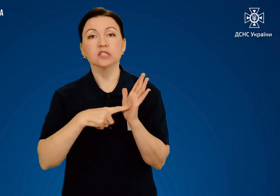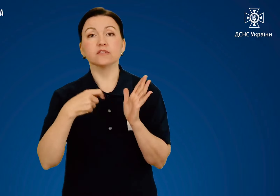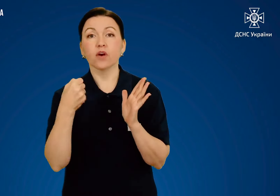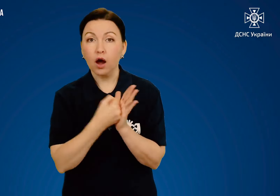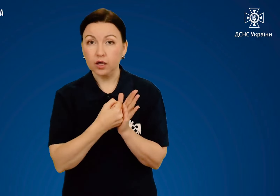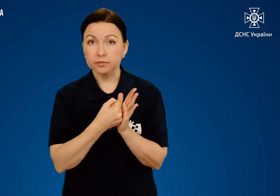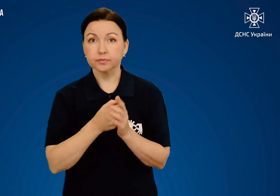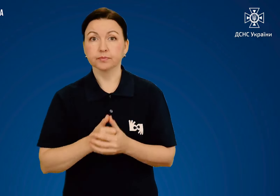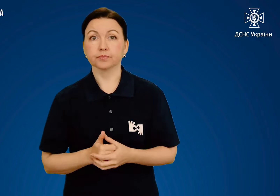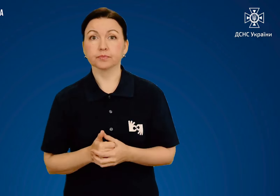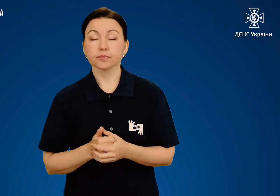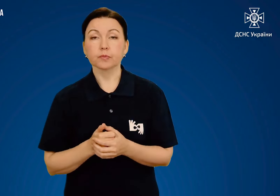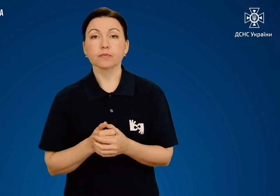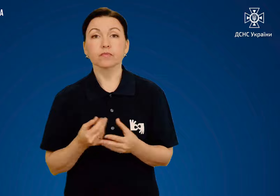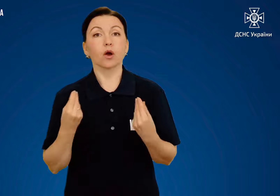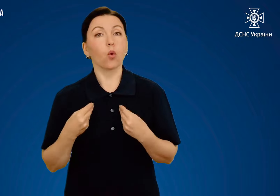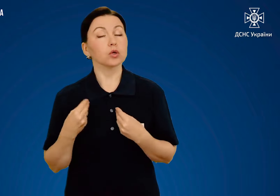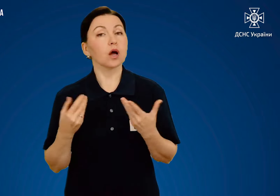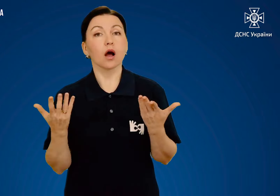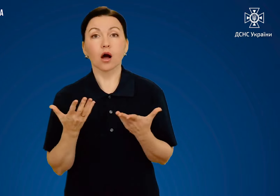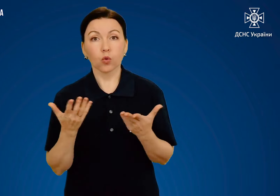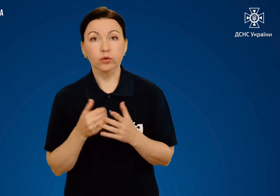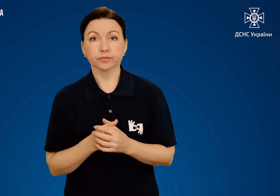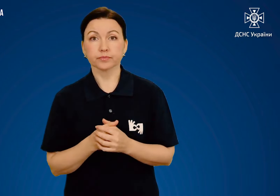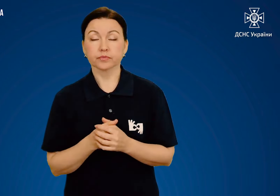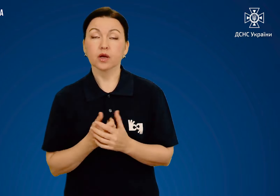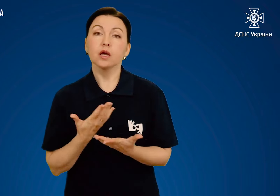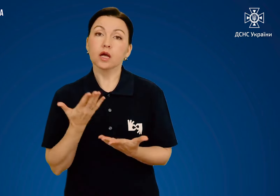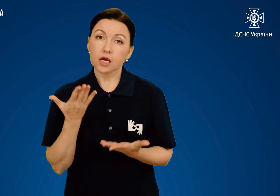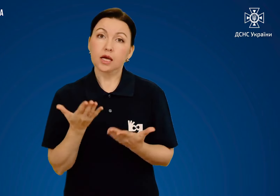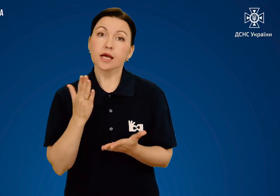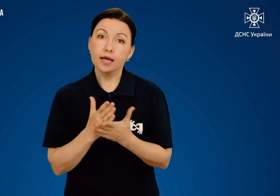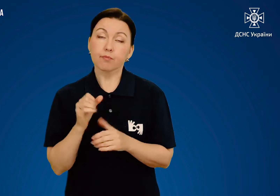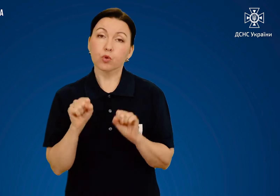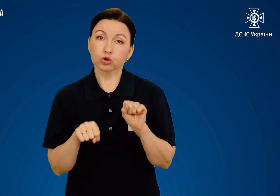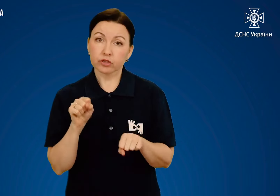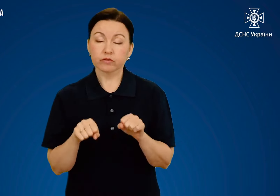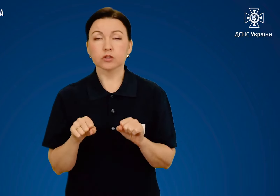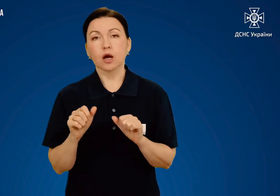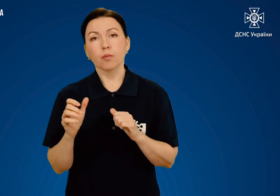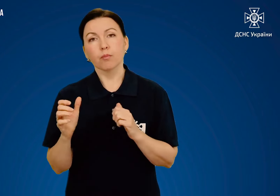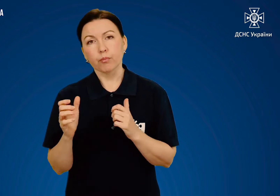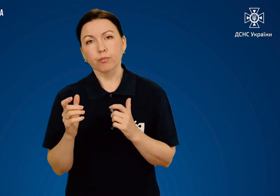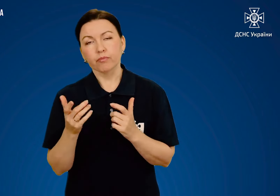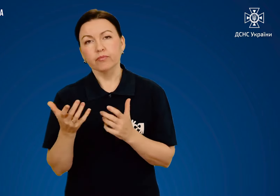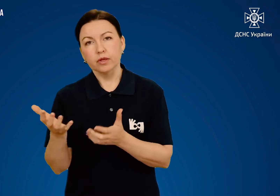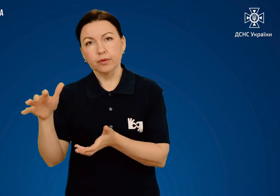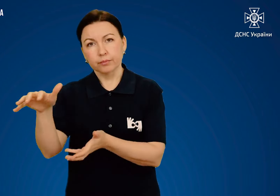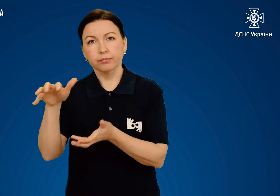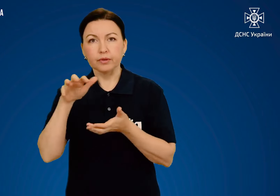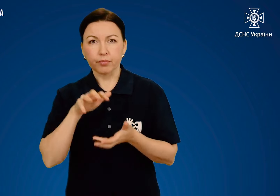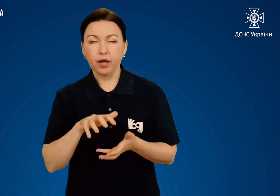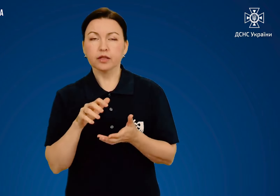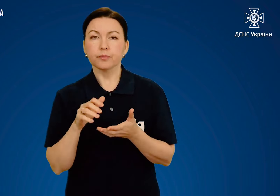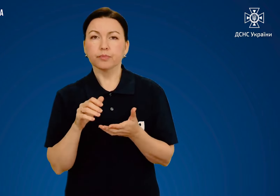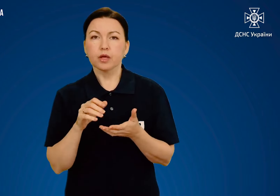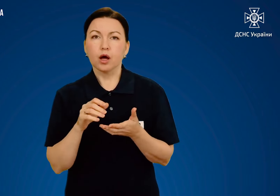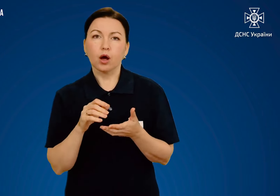цвяхи. Одяг За можливості, подбайте про одяг, зроблений із